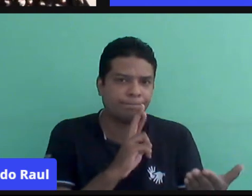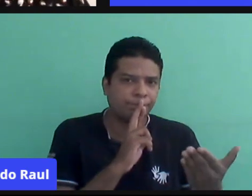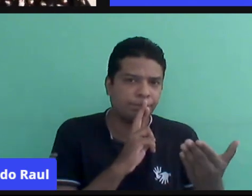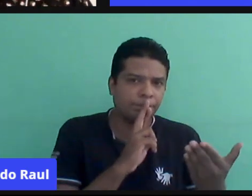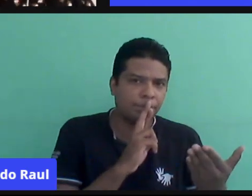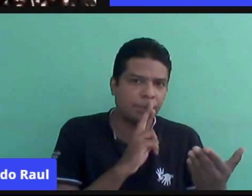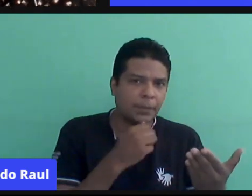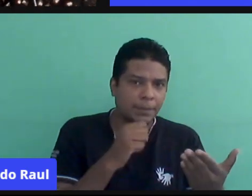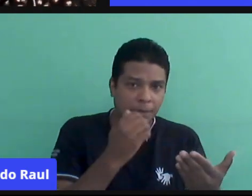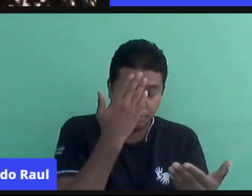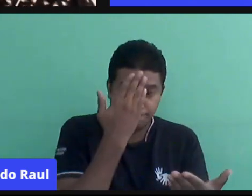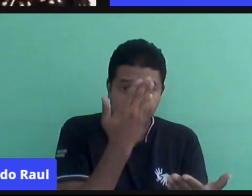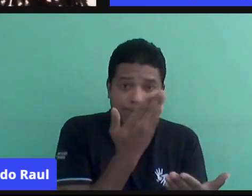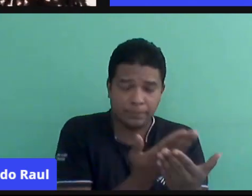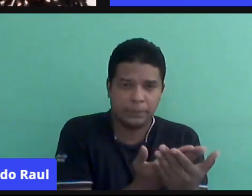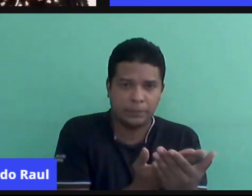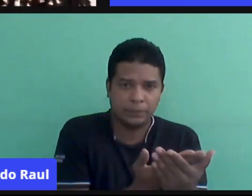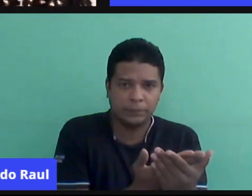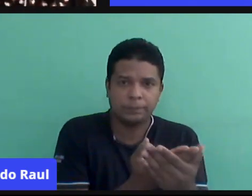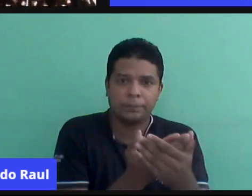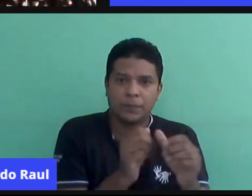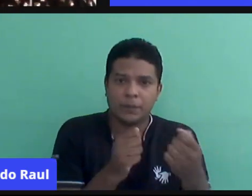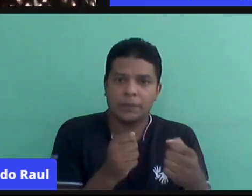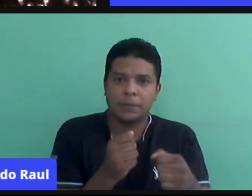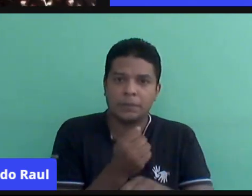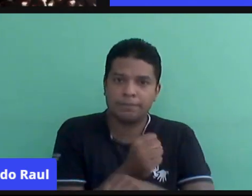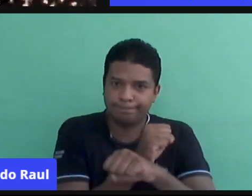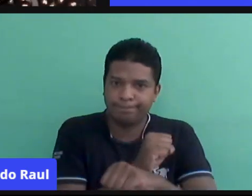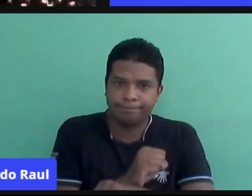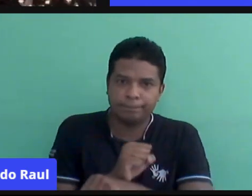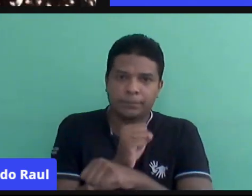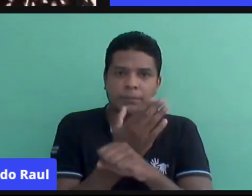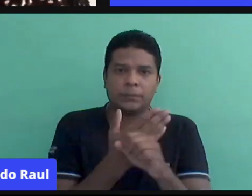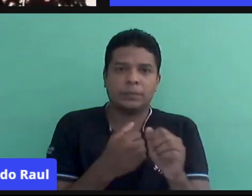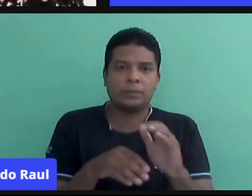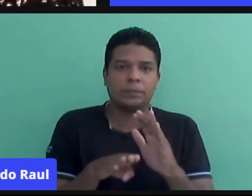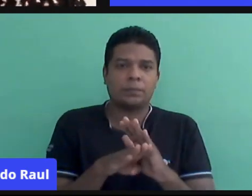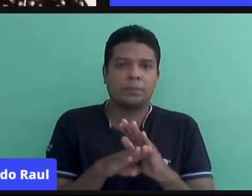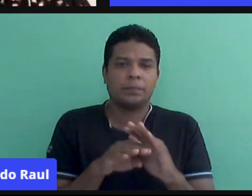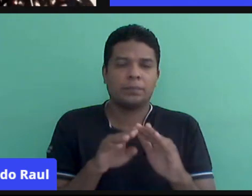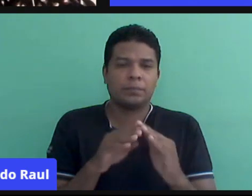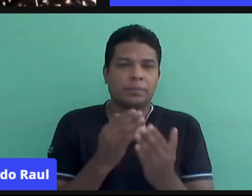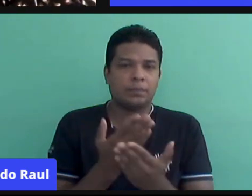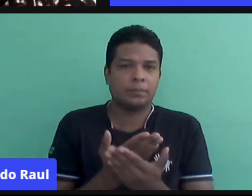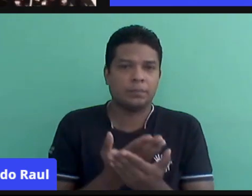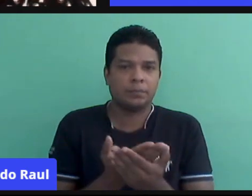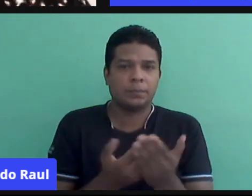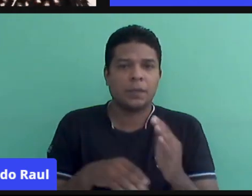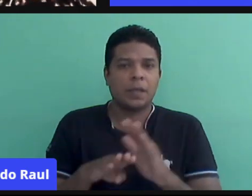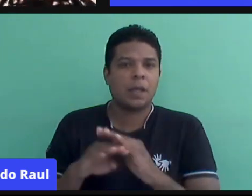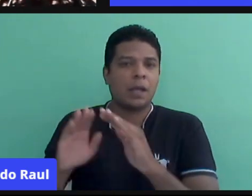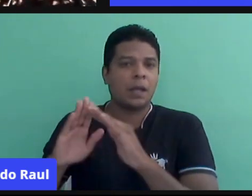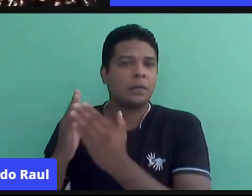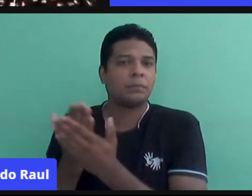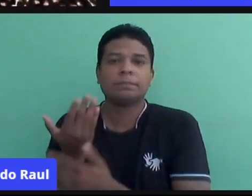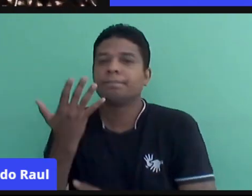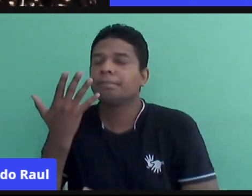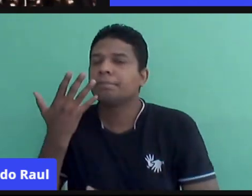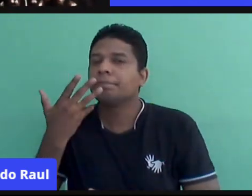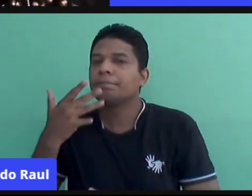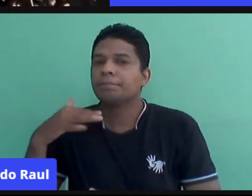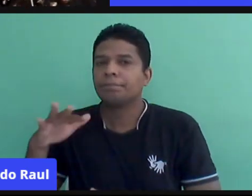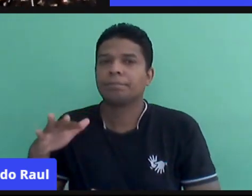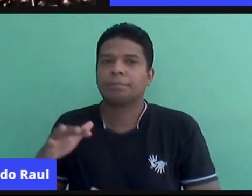Então, vamos esperançar, vamos esperançar que esse caderno vai chegar lá, na casa dessa criança, que ela vai ter,